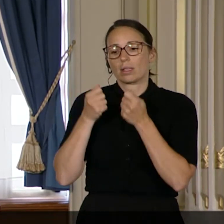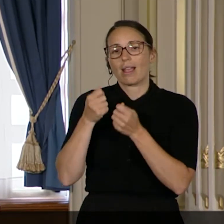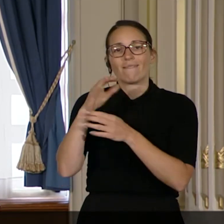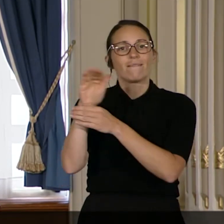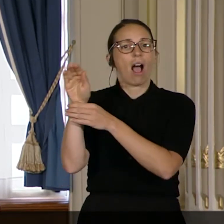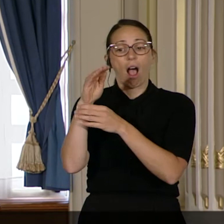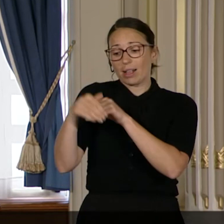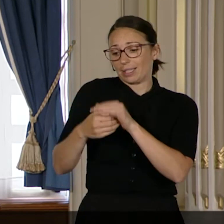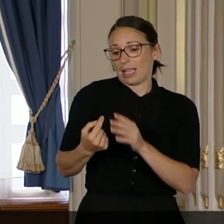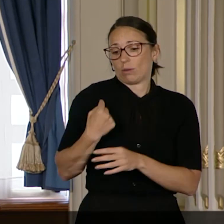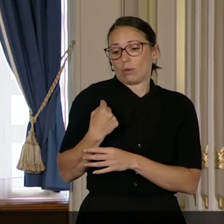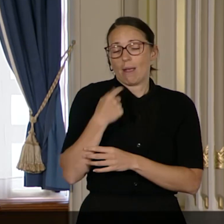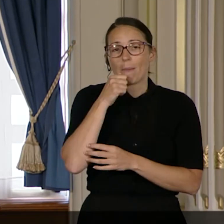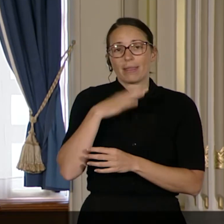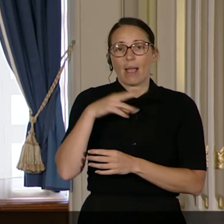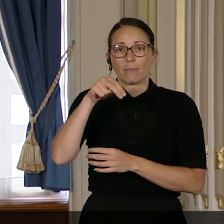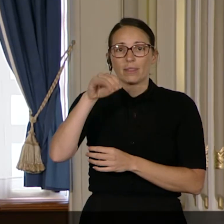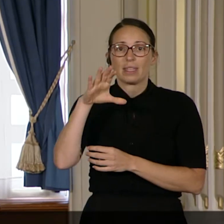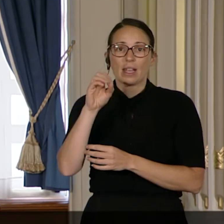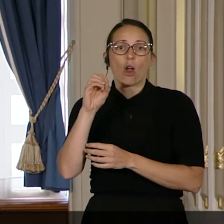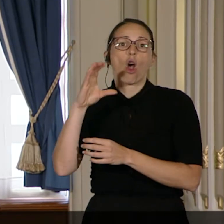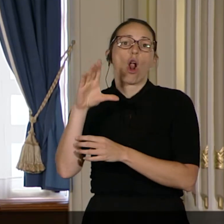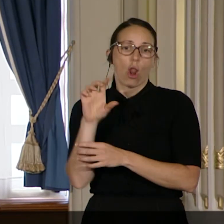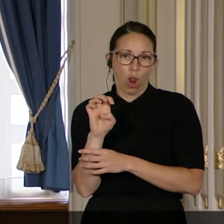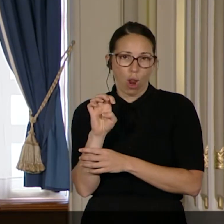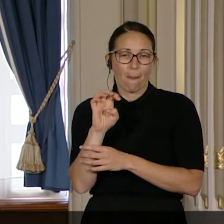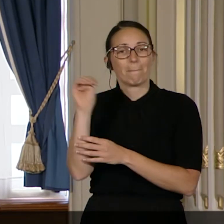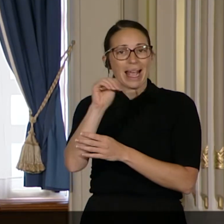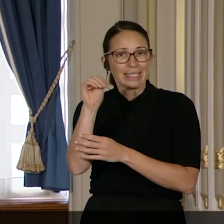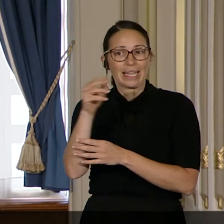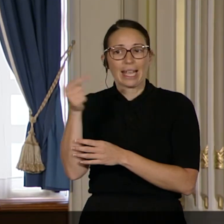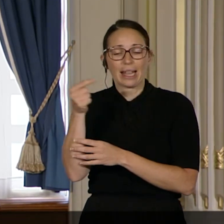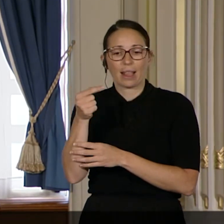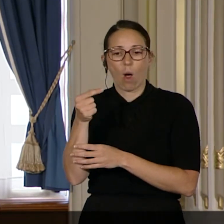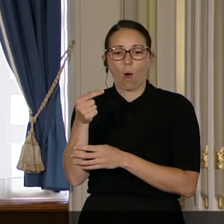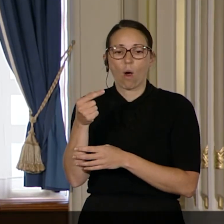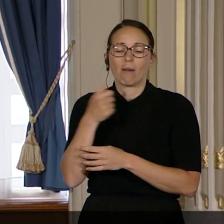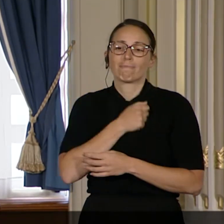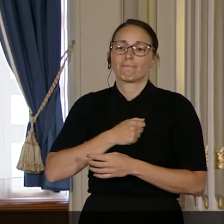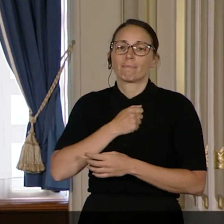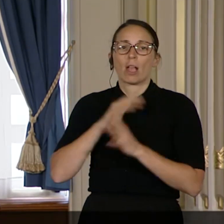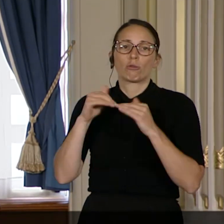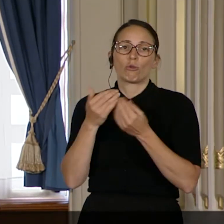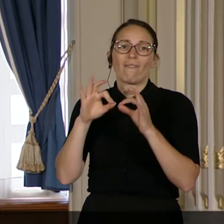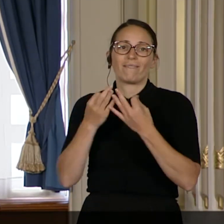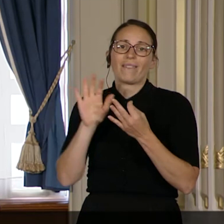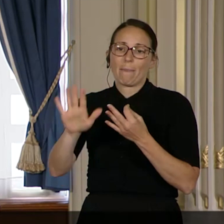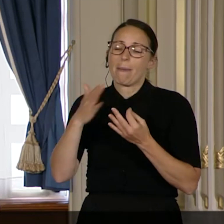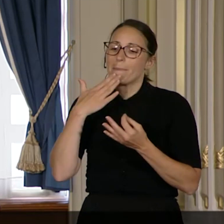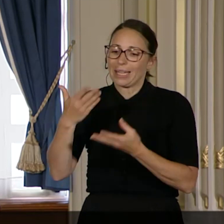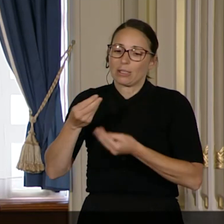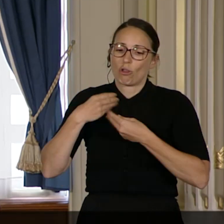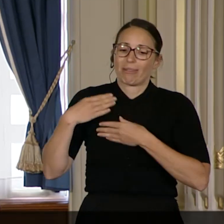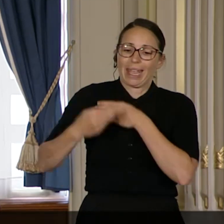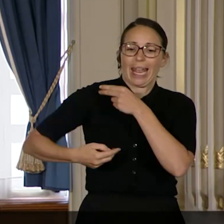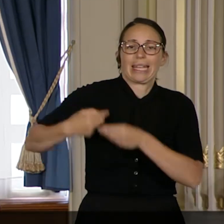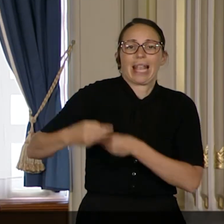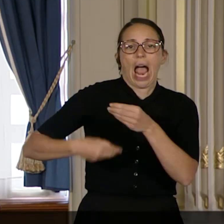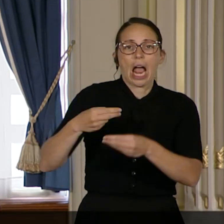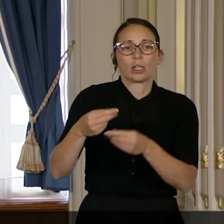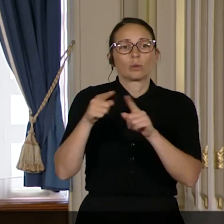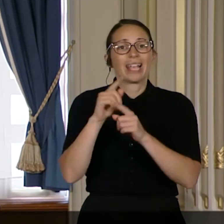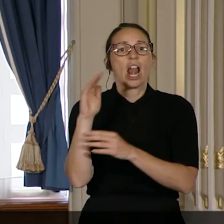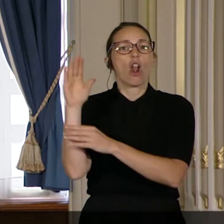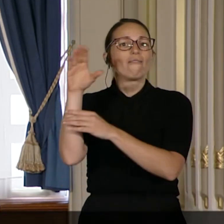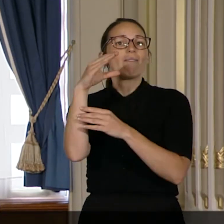cette nuit, Mme Nicole Marcy-le-Gratton. Mes sympathies à toute la famille, merci pour ce bel héritage. Le